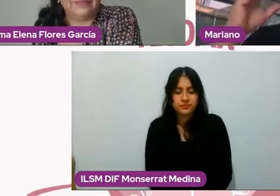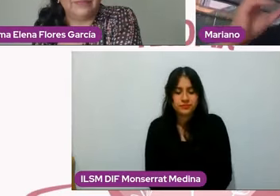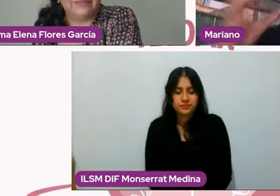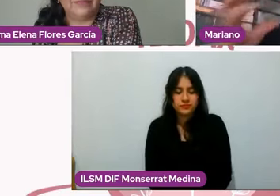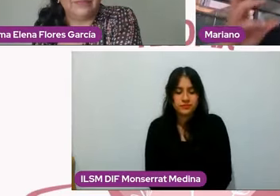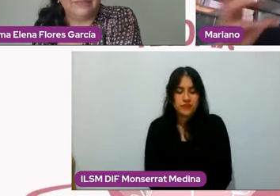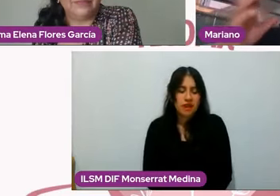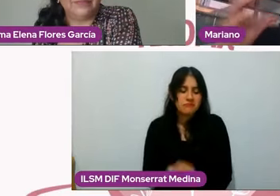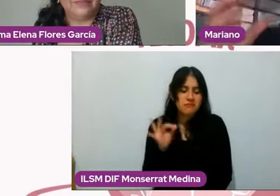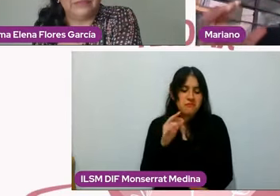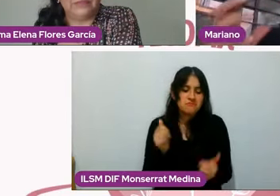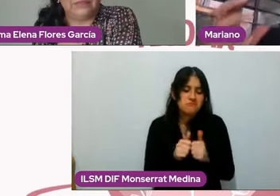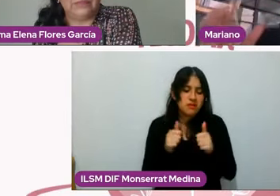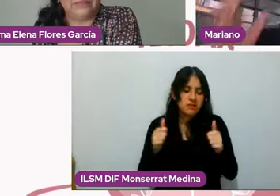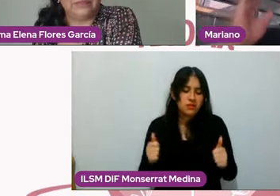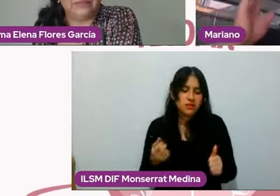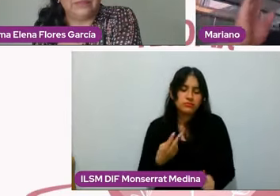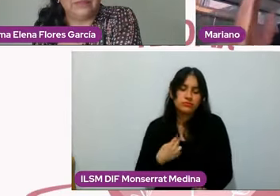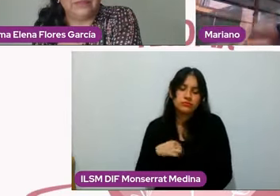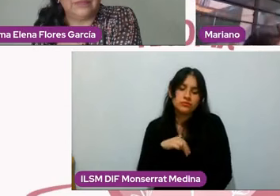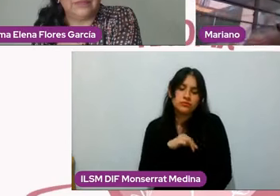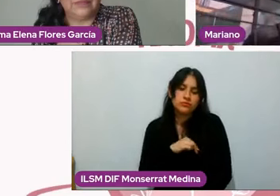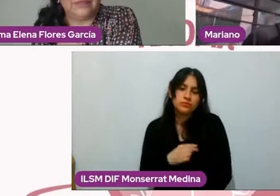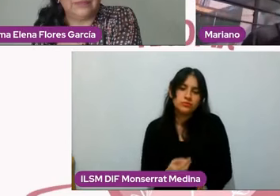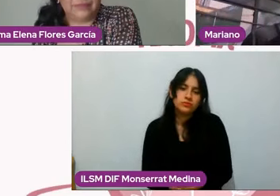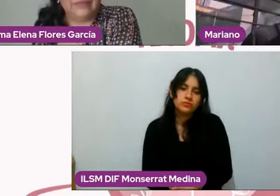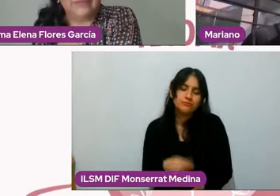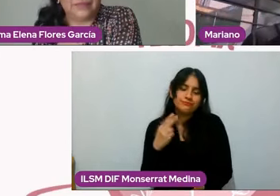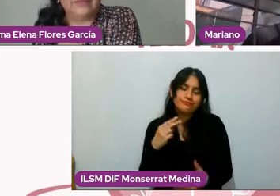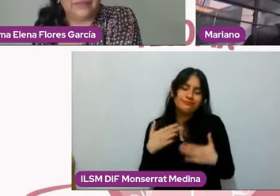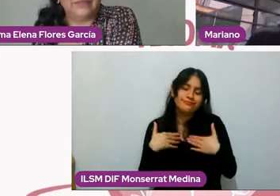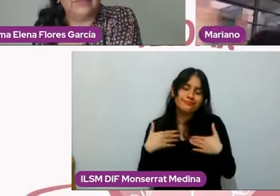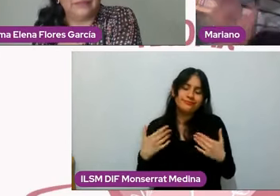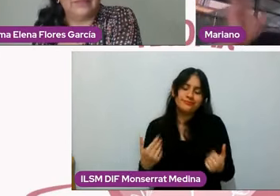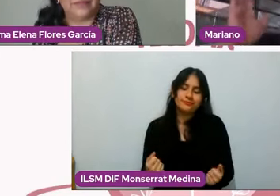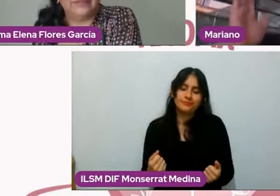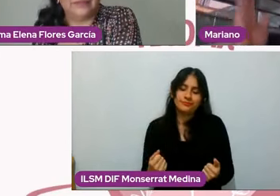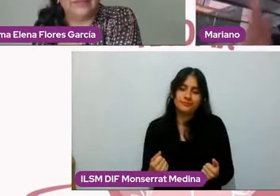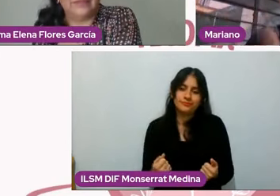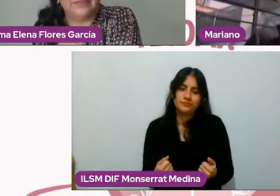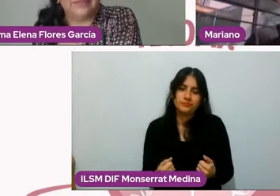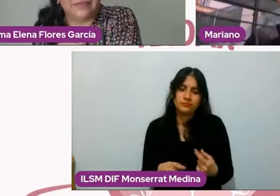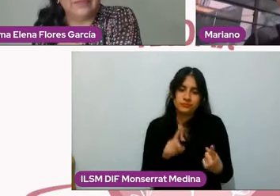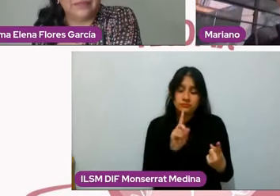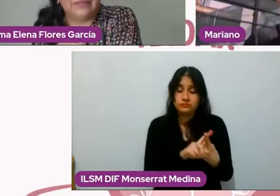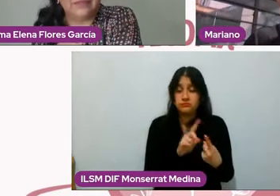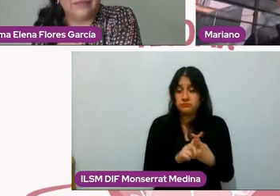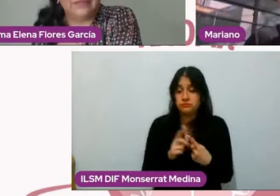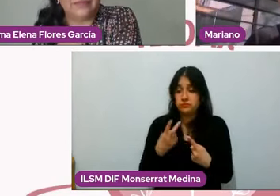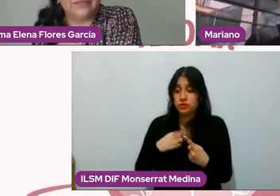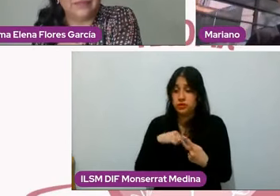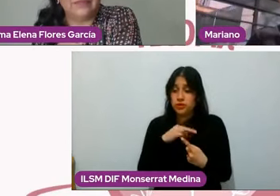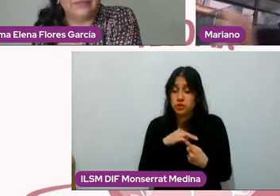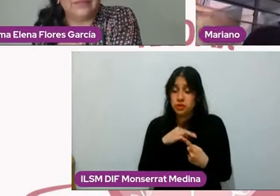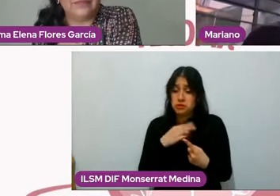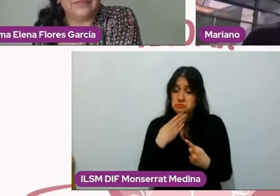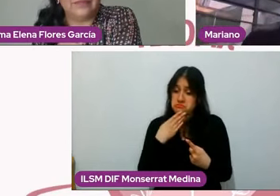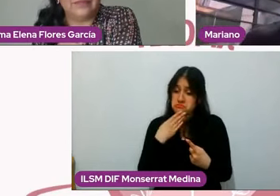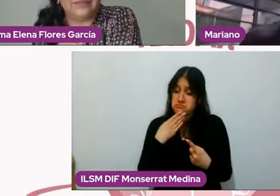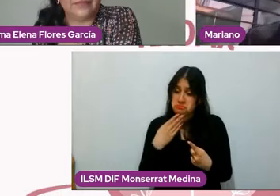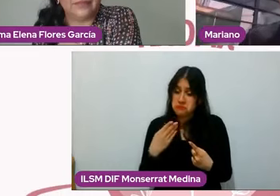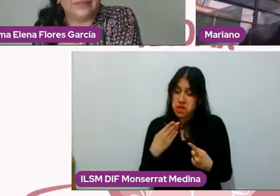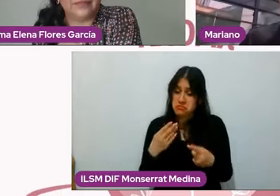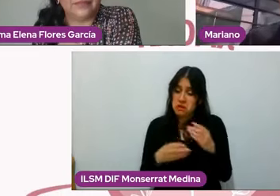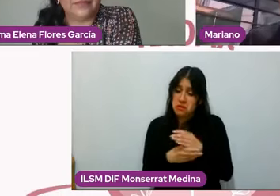aquí tenemos que entender que hay de dos obras o somos correctos o vivimos